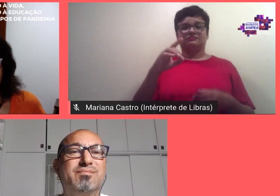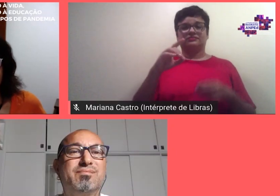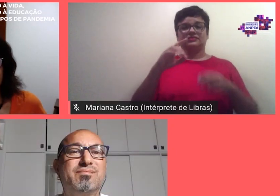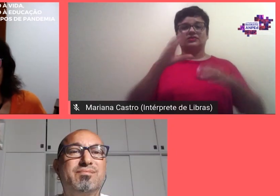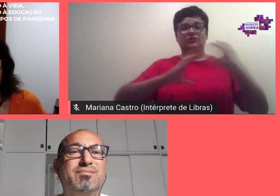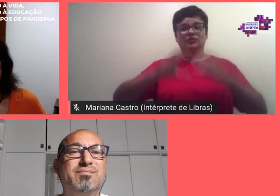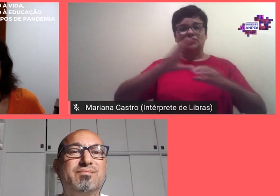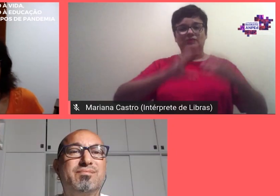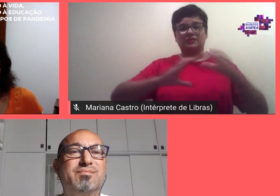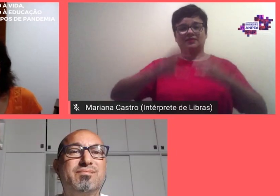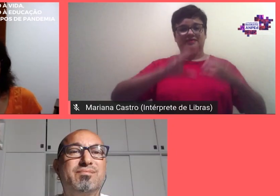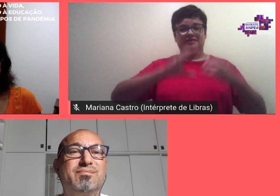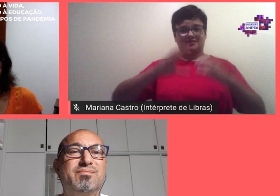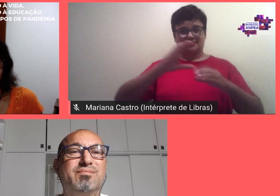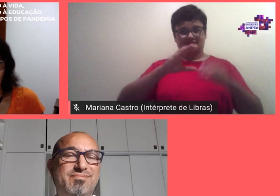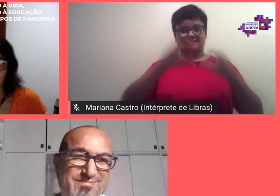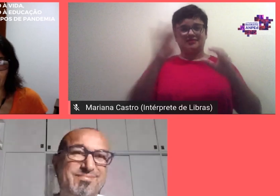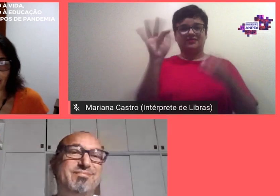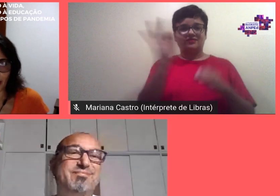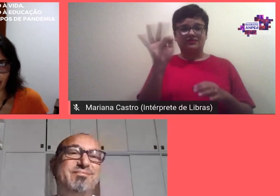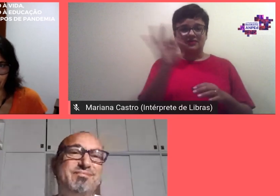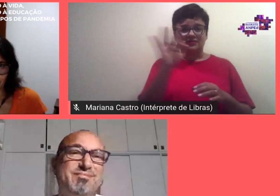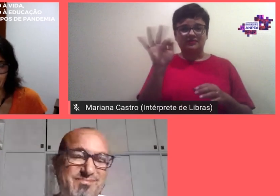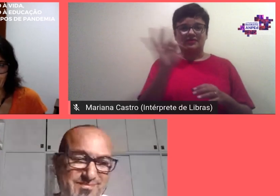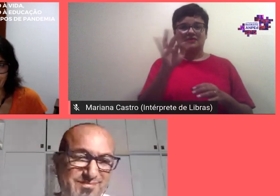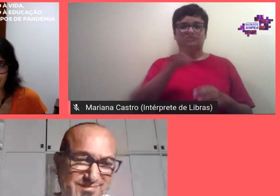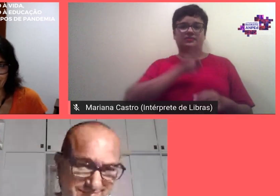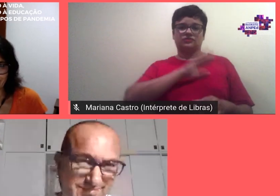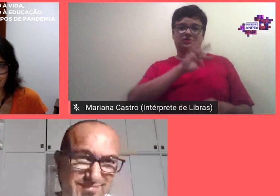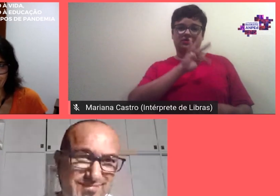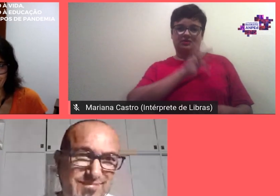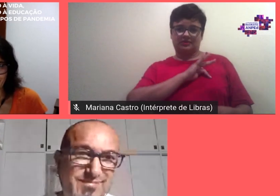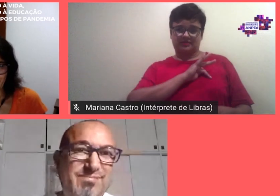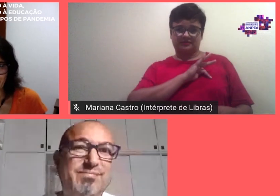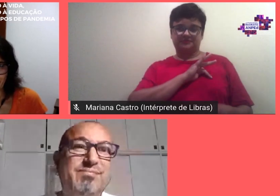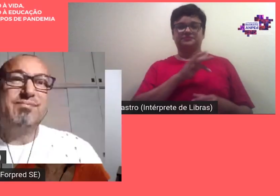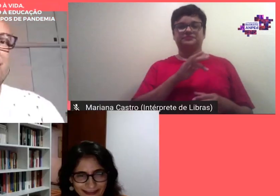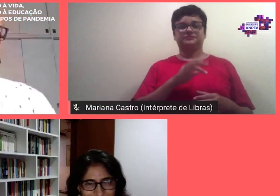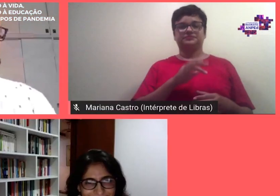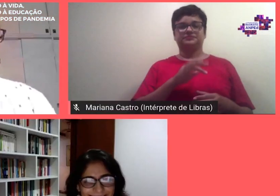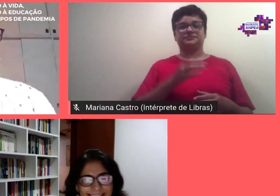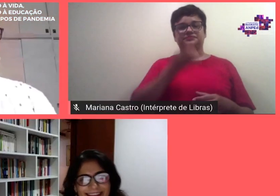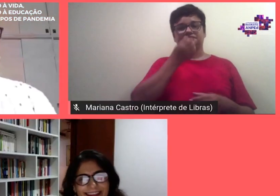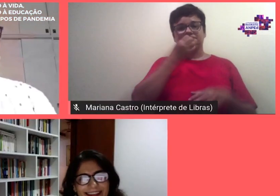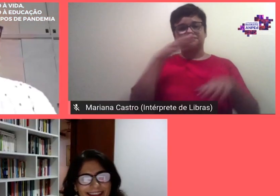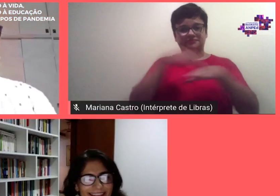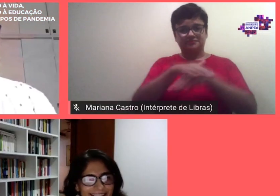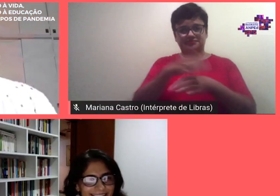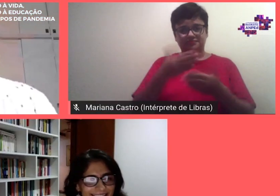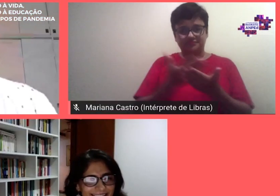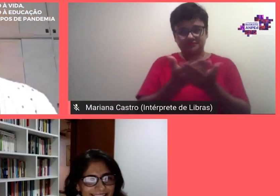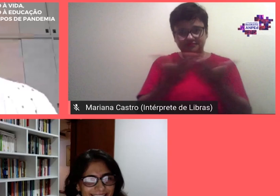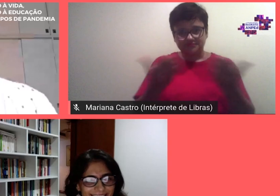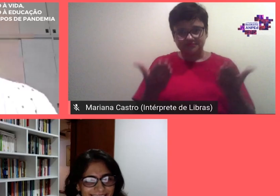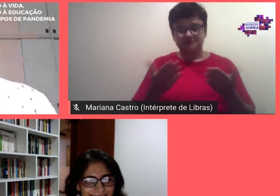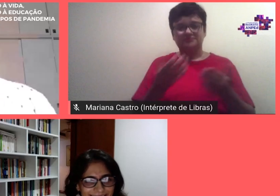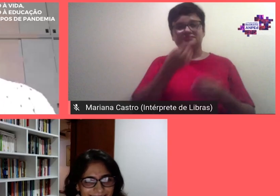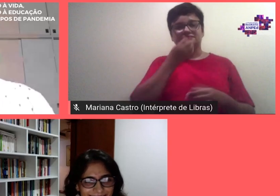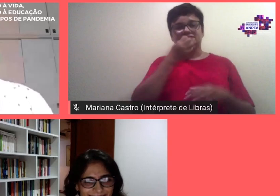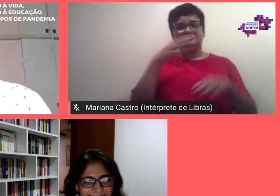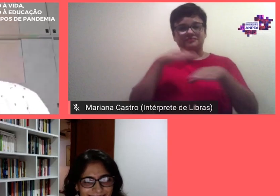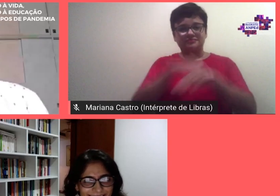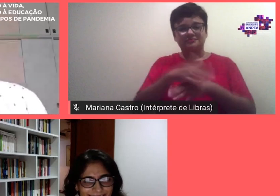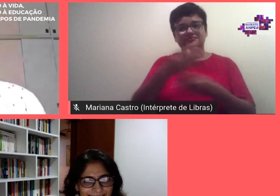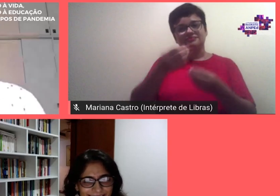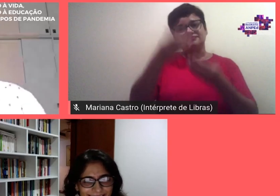periferias urbanas da faculdade de educação da Baixada Fluminense boa noite Ivan boa noite muito